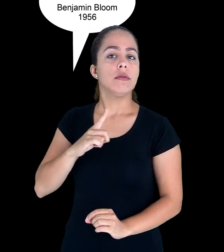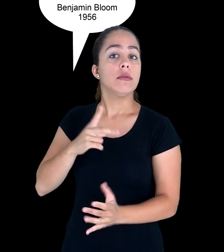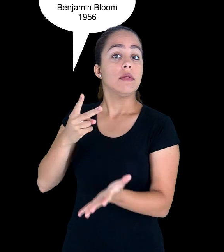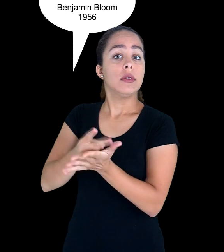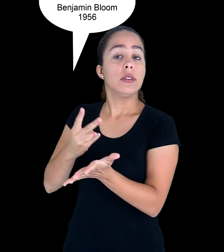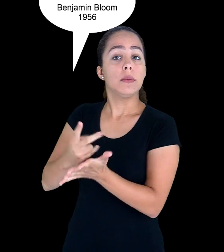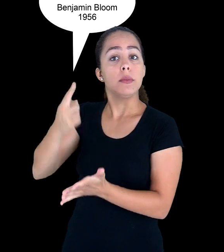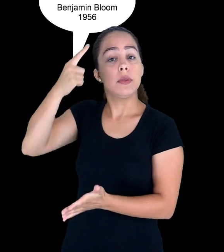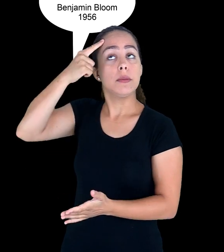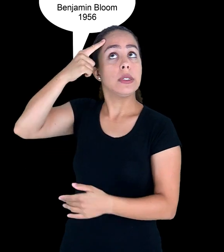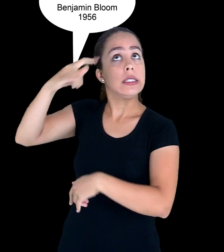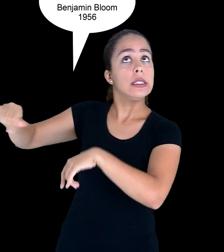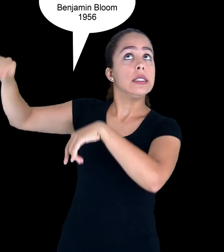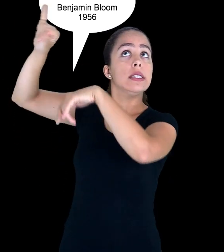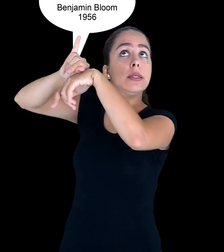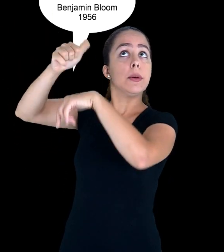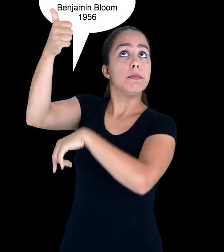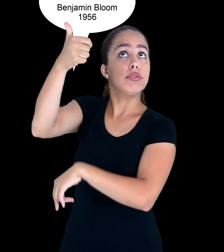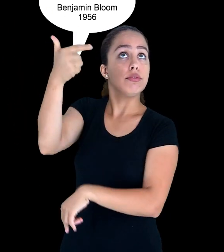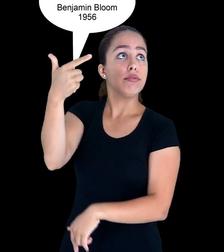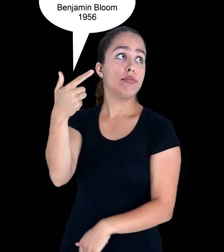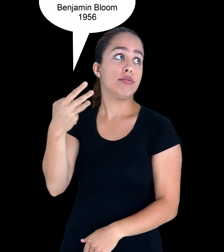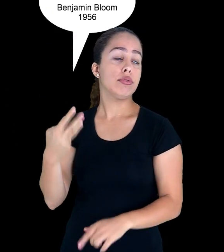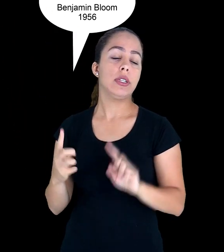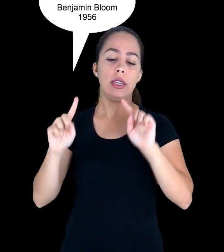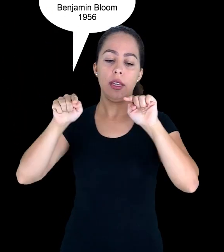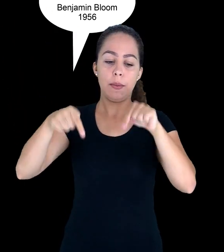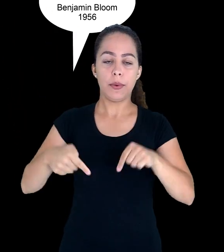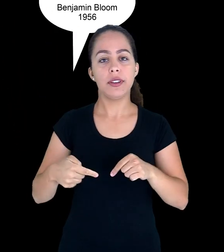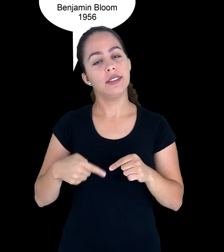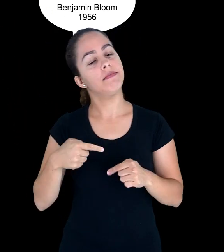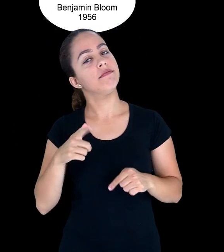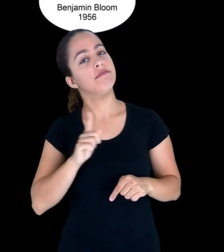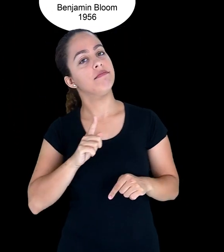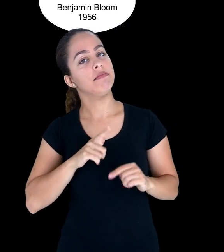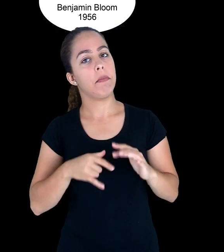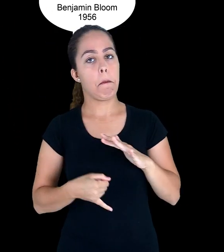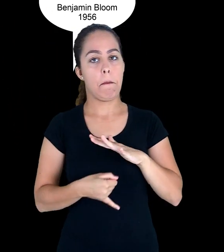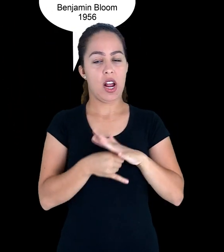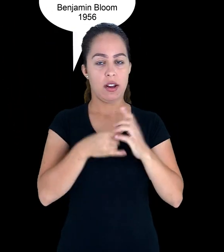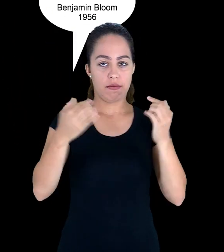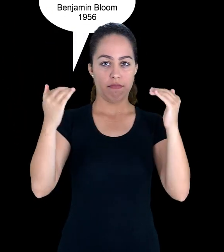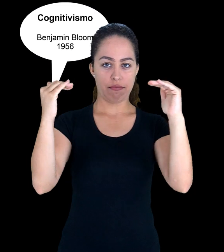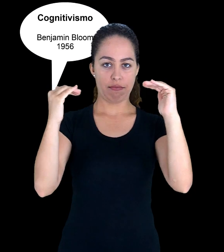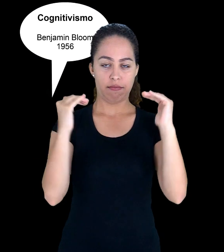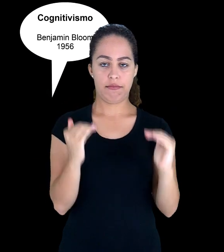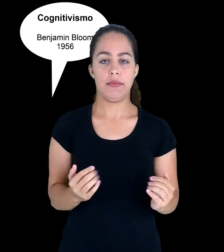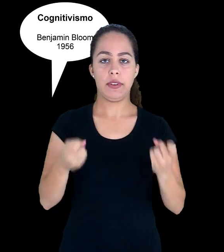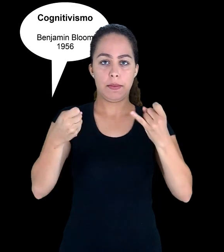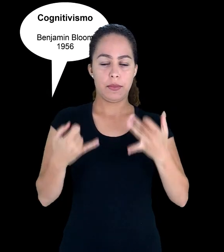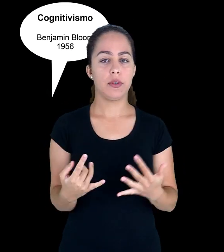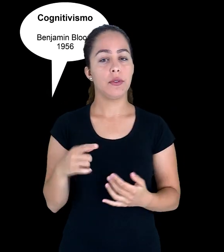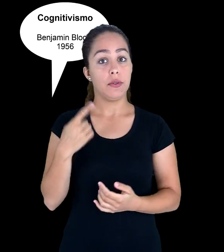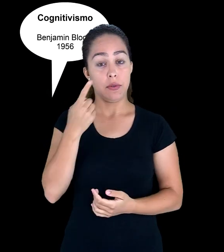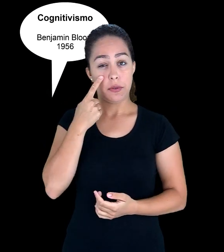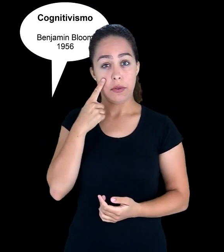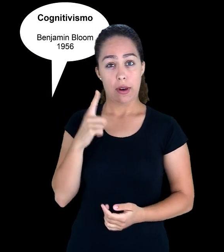ao superior. Como vocês estão vendo aí na imagem, nós escolhemos aqui o